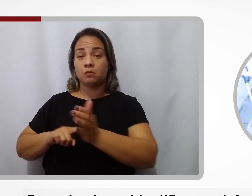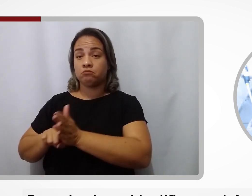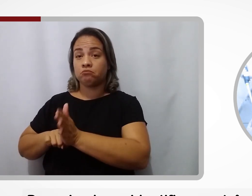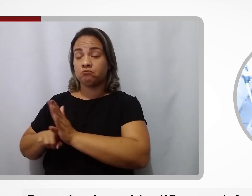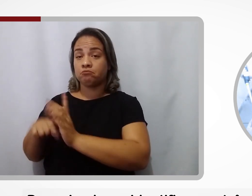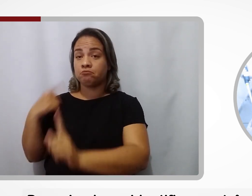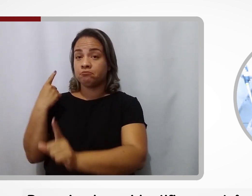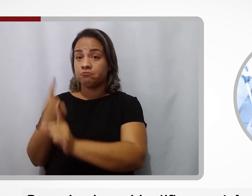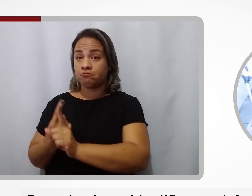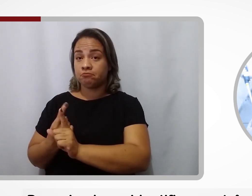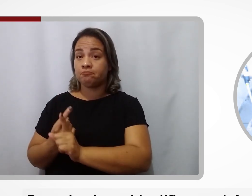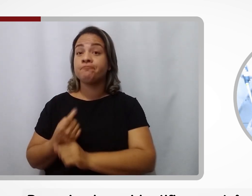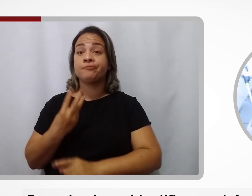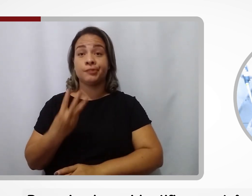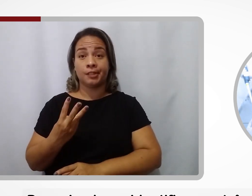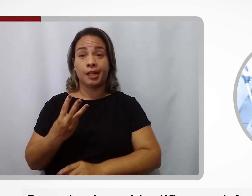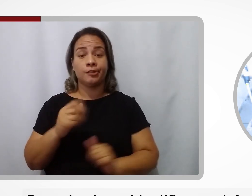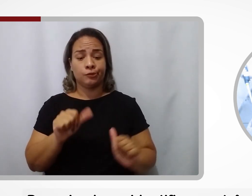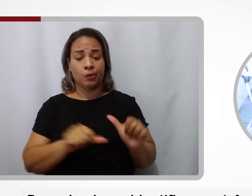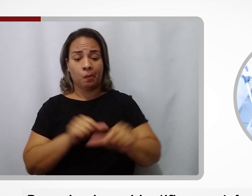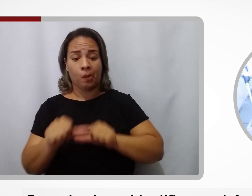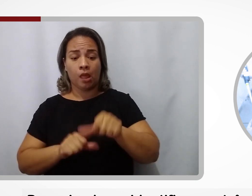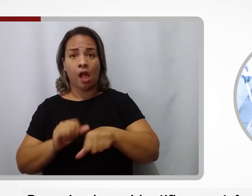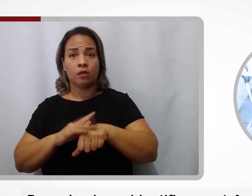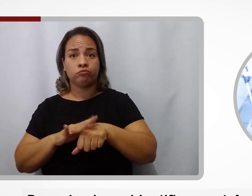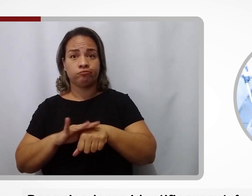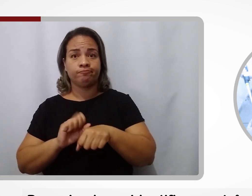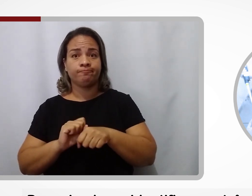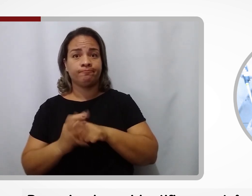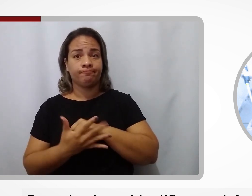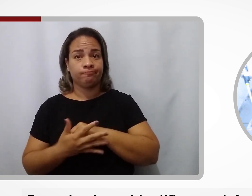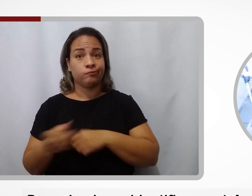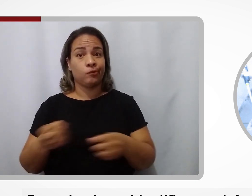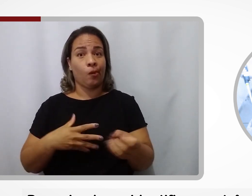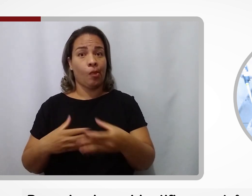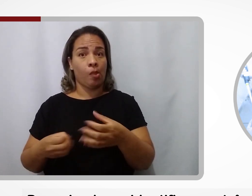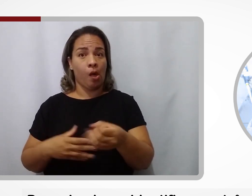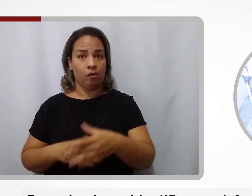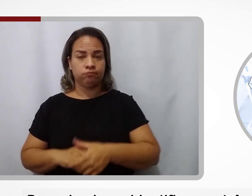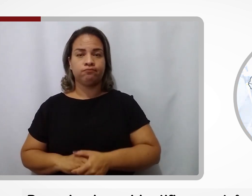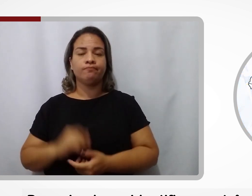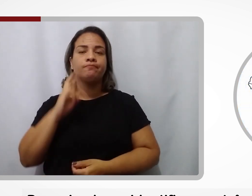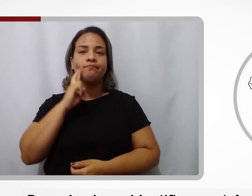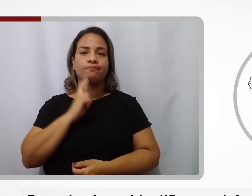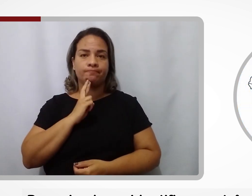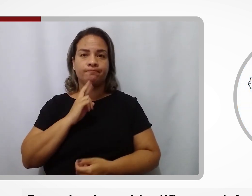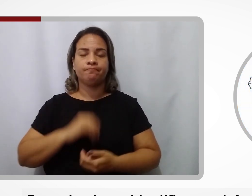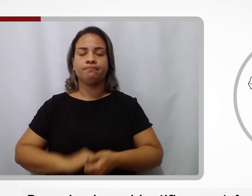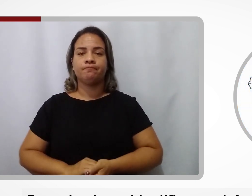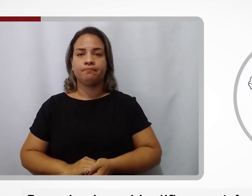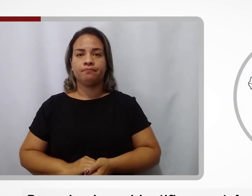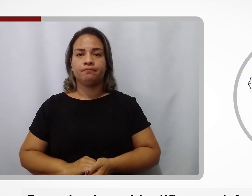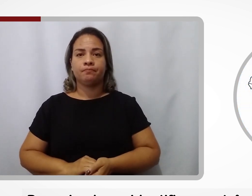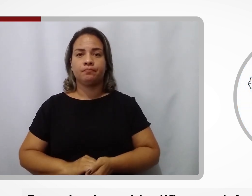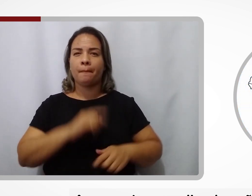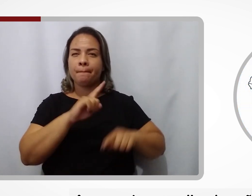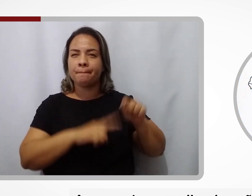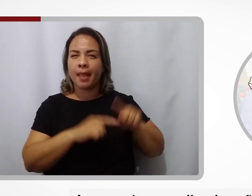Pesquisadores identificaram três variantes do novo coronavírus em Rondônia.